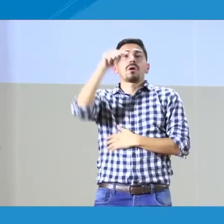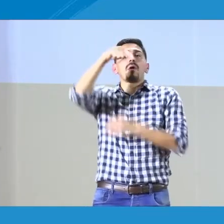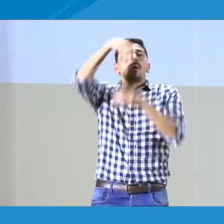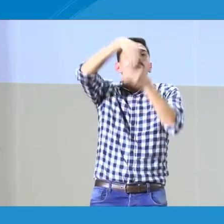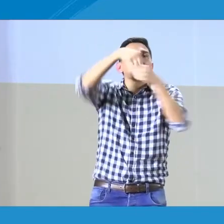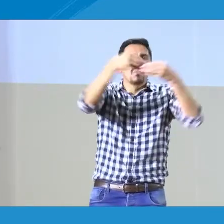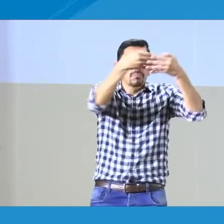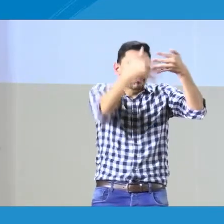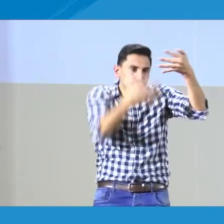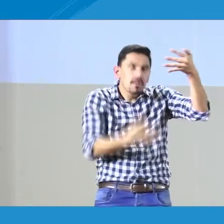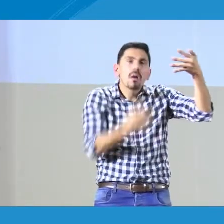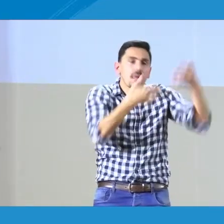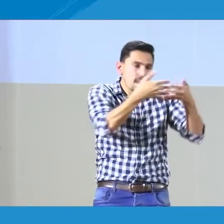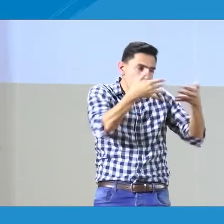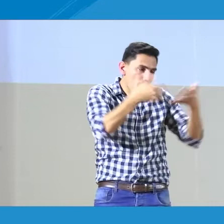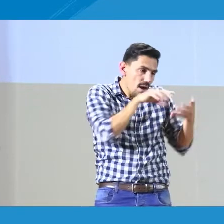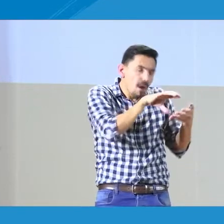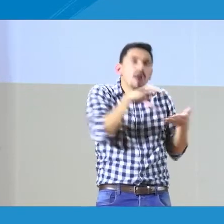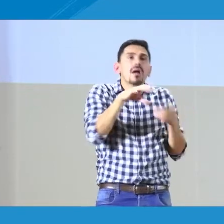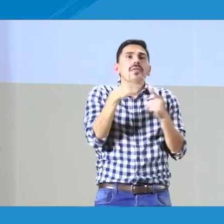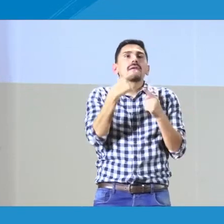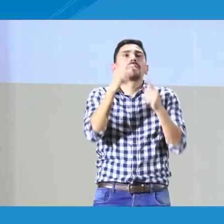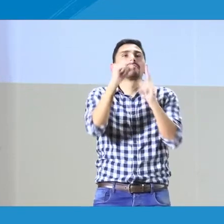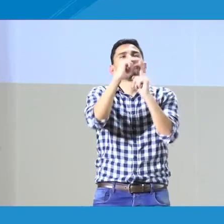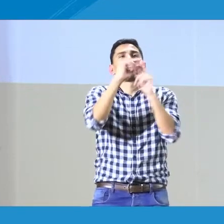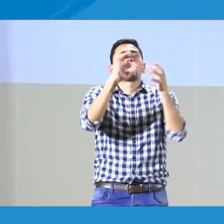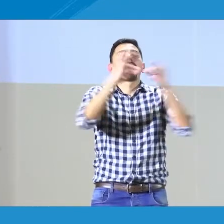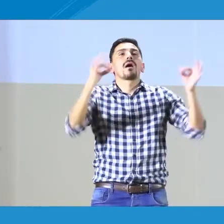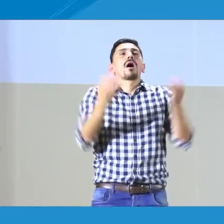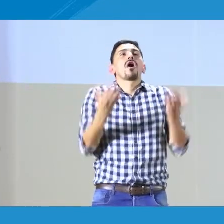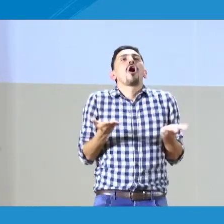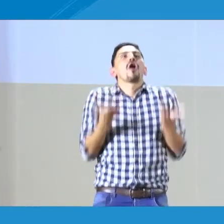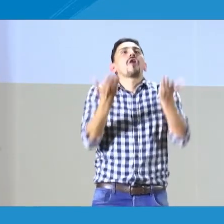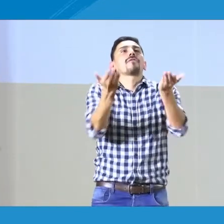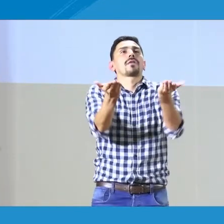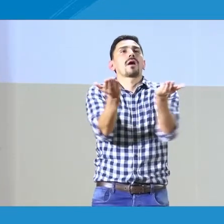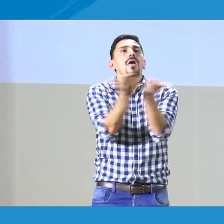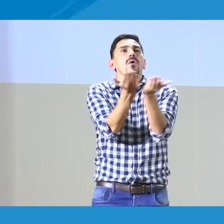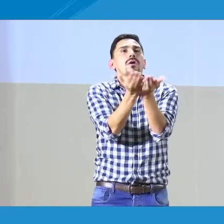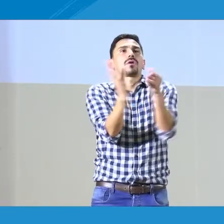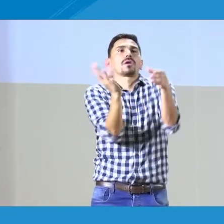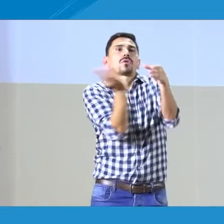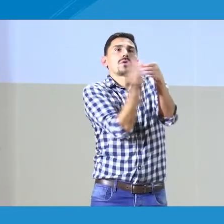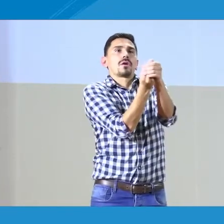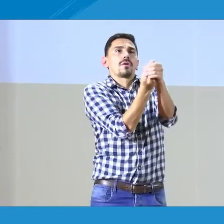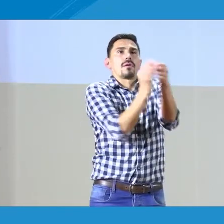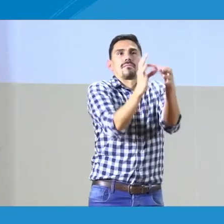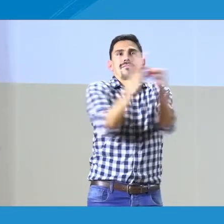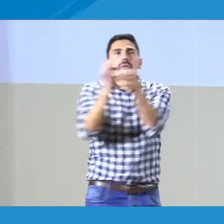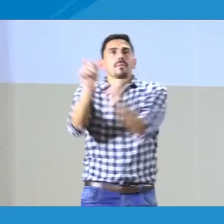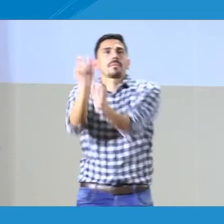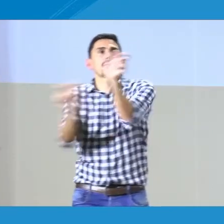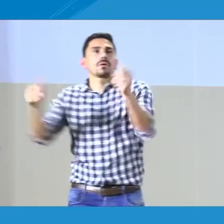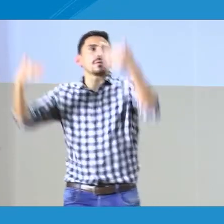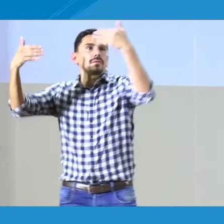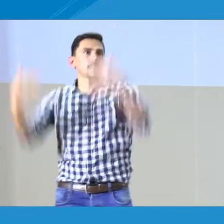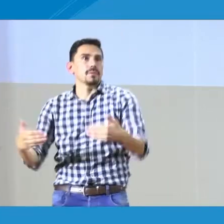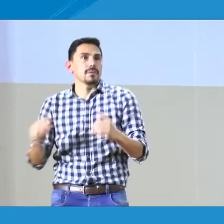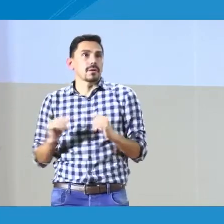El decreto 1421 hace una oferta educativa inclusiva para